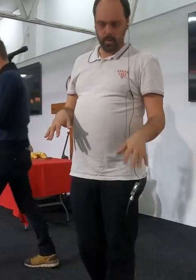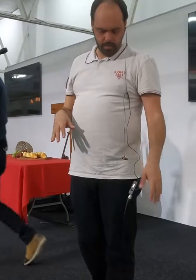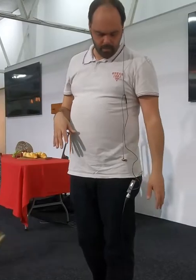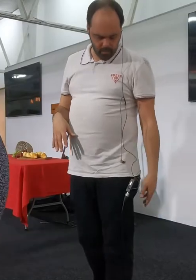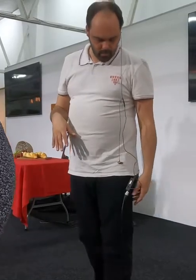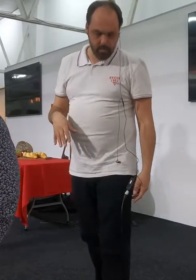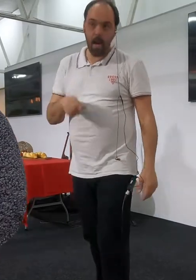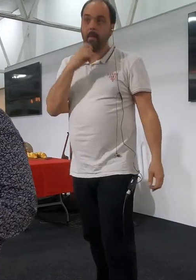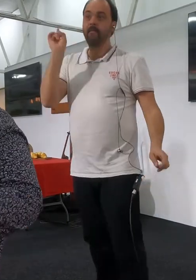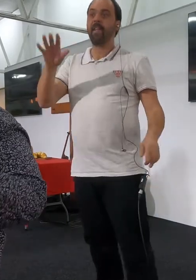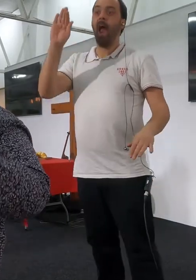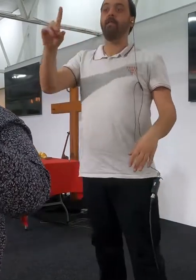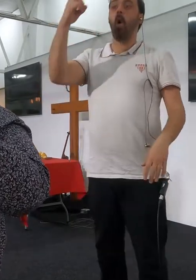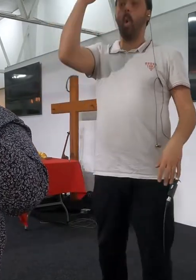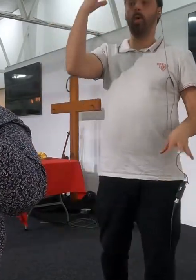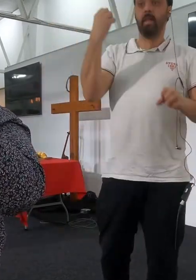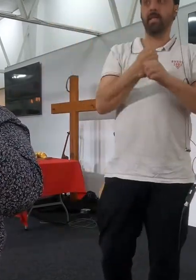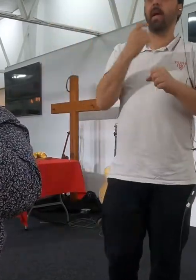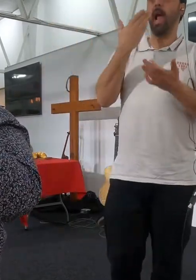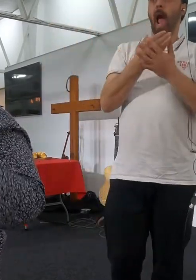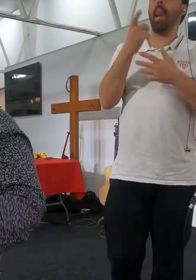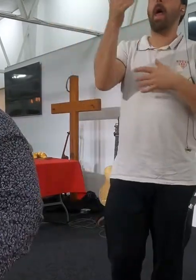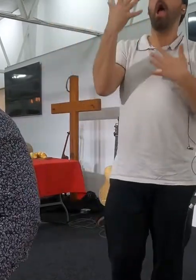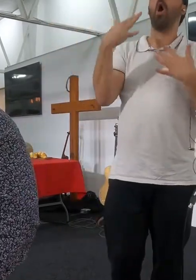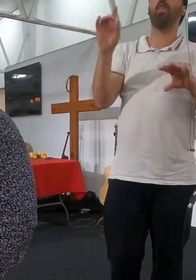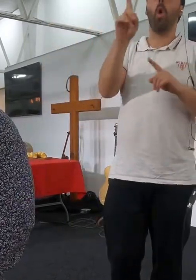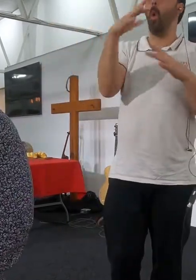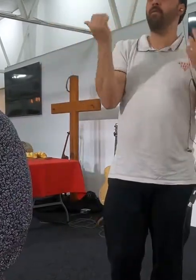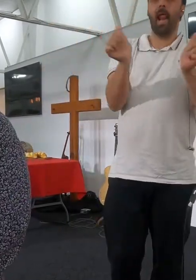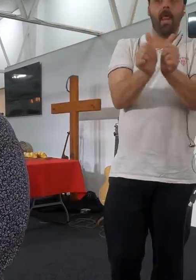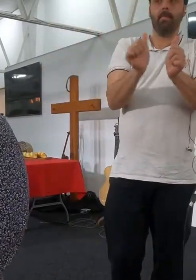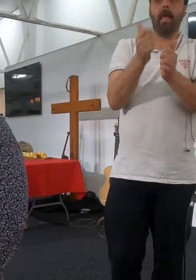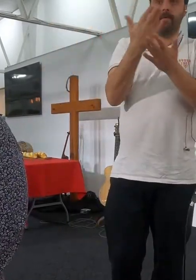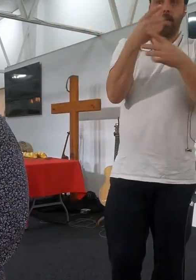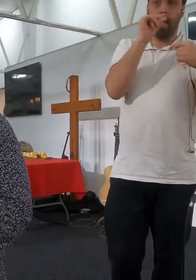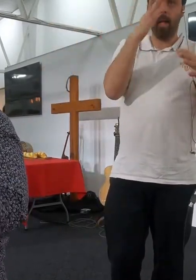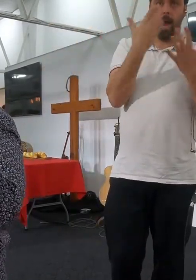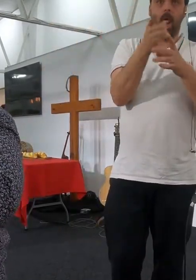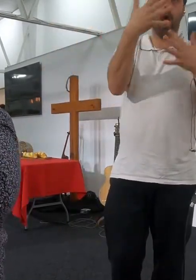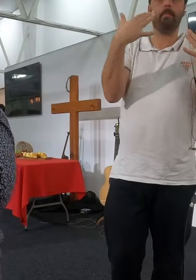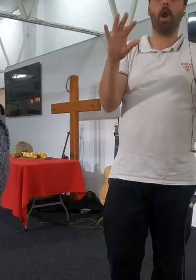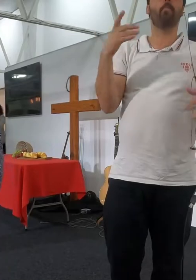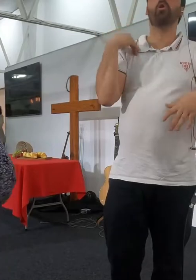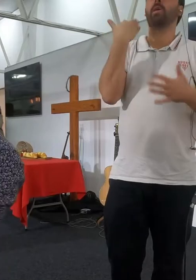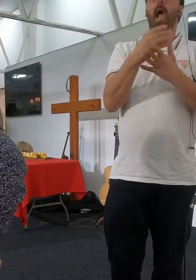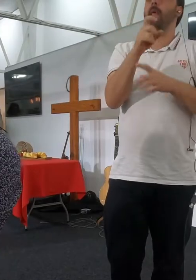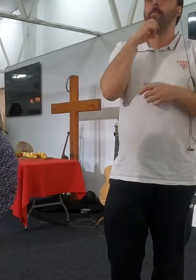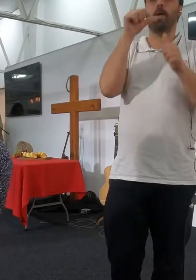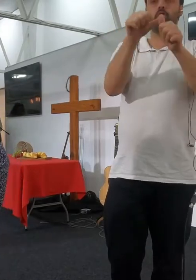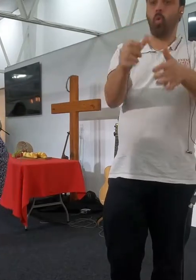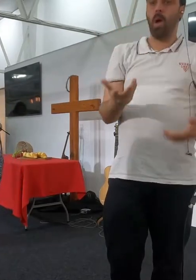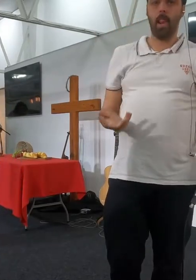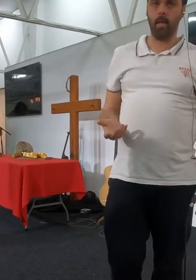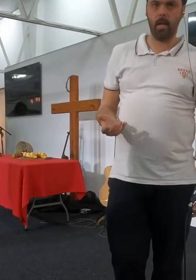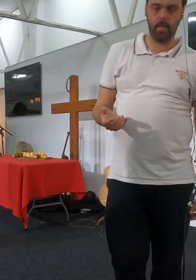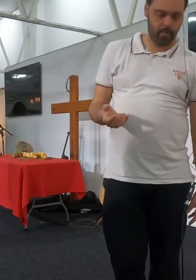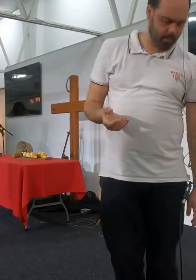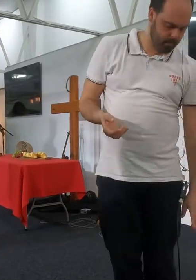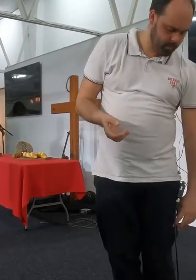kind van die heren is, is welkom om nachtmaal te gebruik, jy hoef nie een lidmaal te wees nie, jy hoef nie een lidmaal te wees nie, maar jy moet een kind van die heren wees, die nachtmaal is die